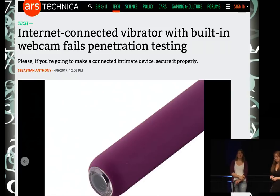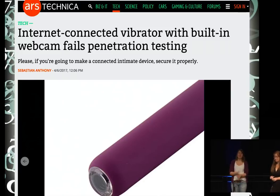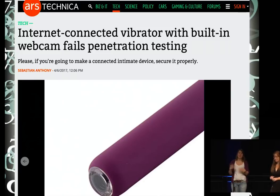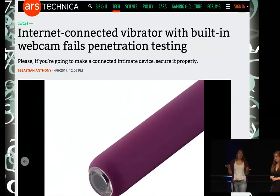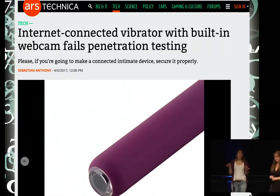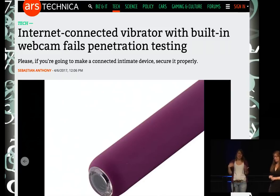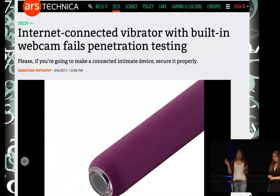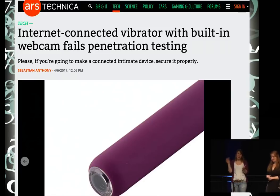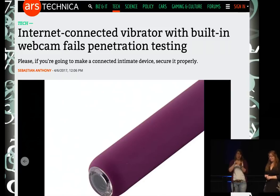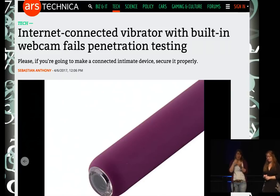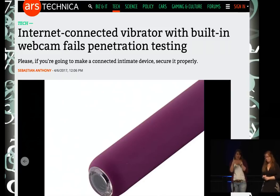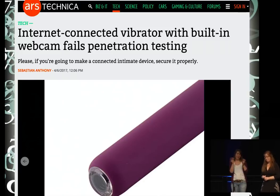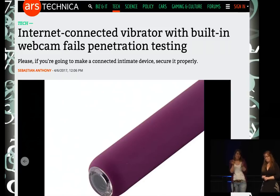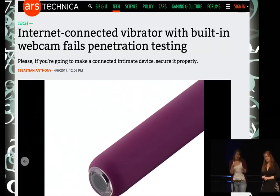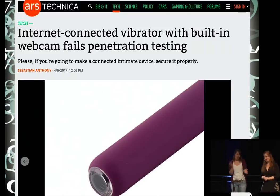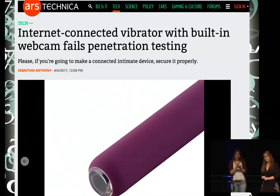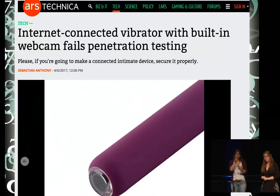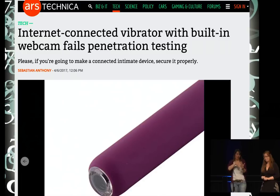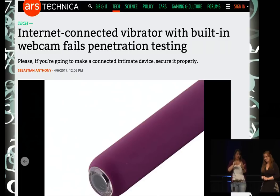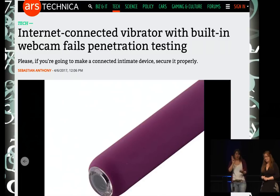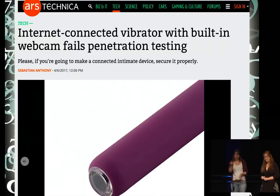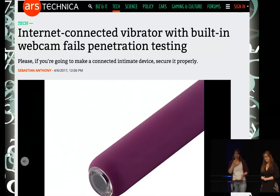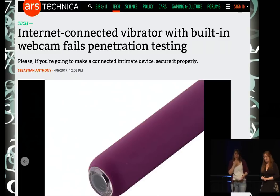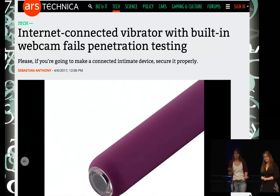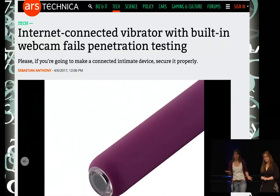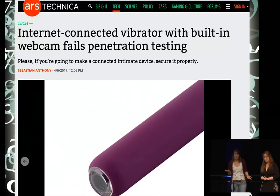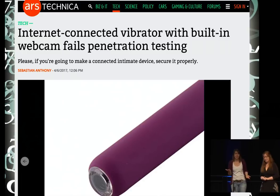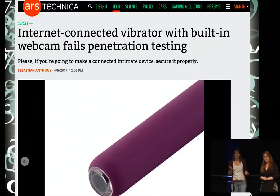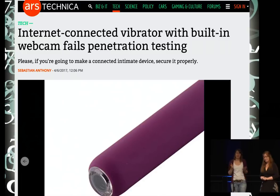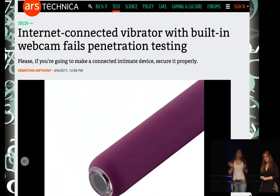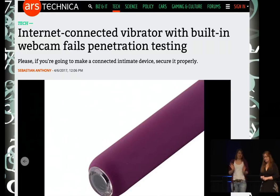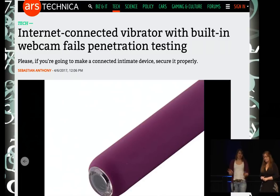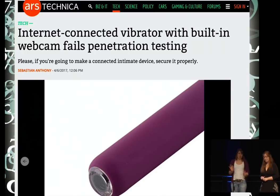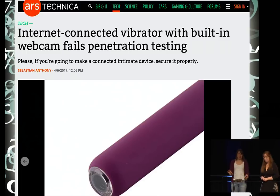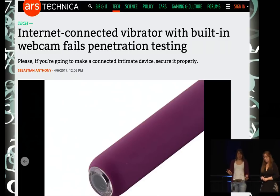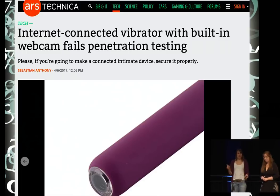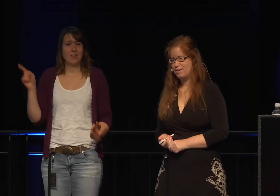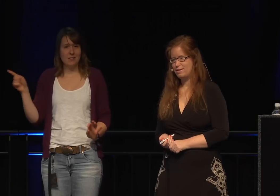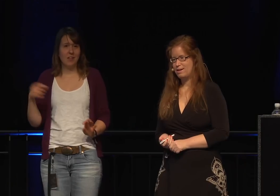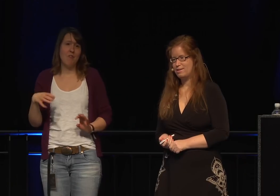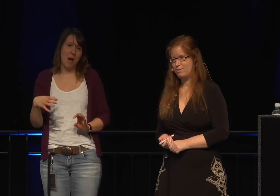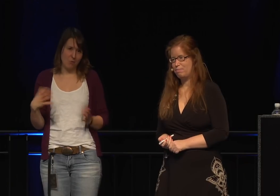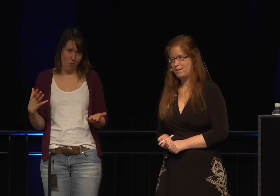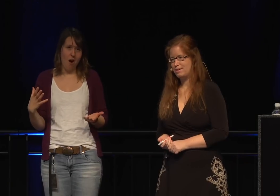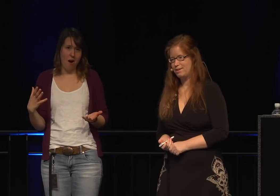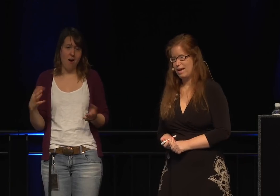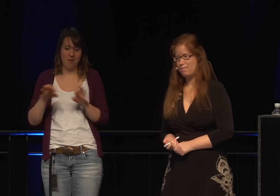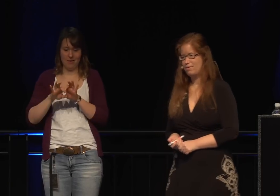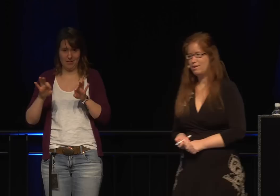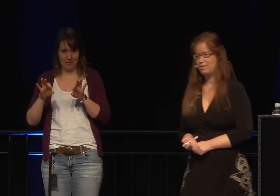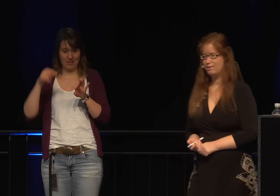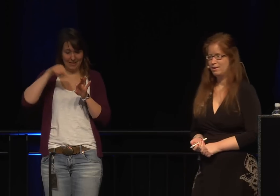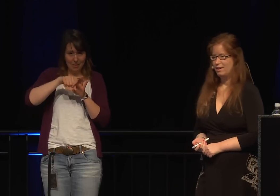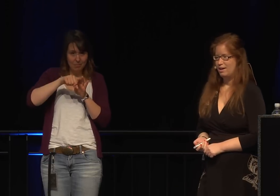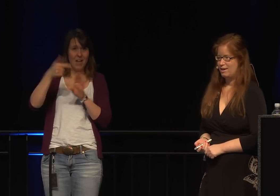Da muss ich jetzt sonst dazu nichts sagen. Es ist eigentlich ein Vibrator mit